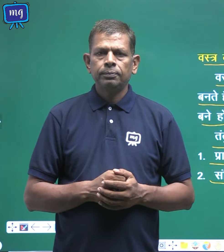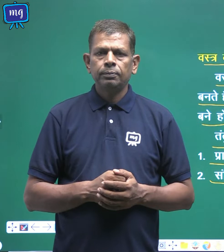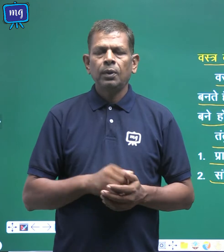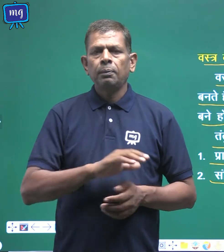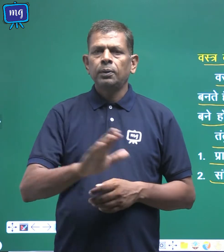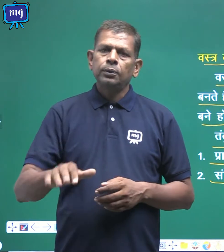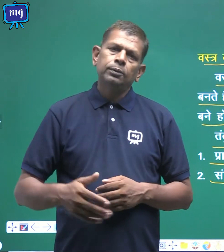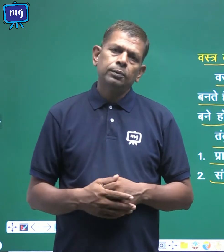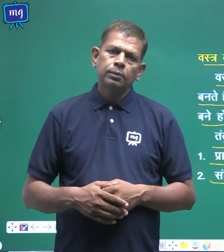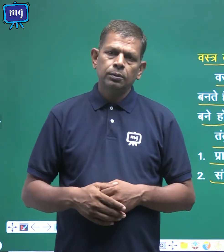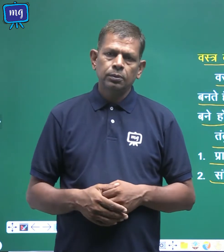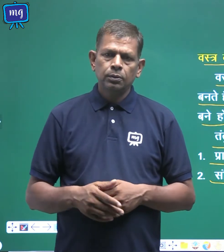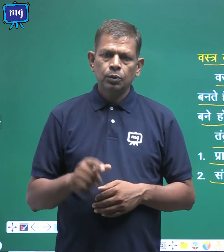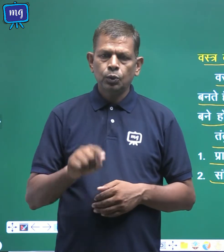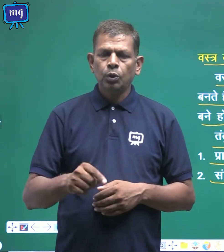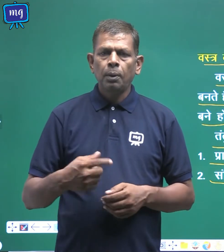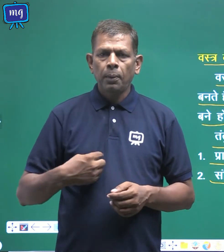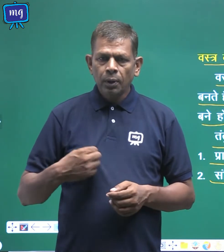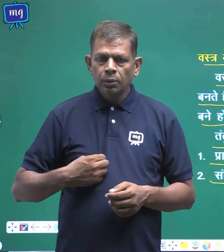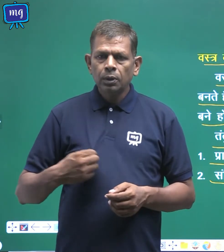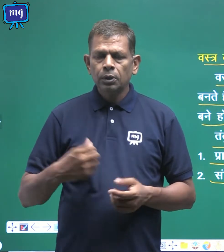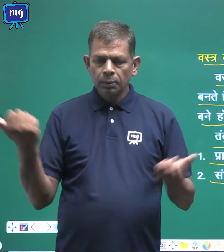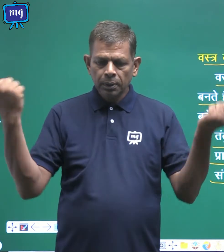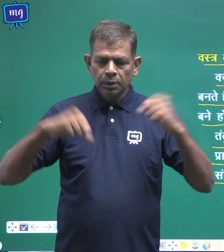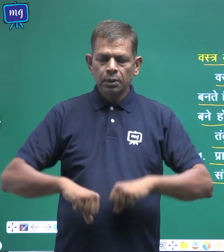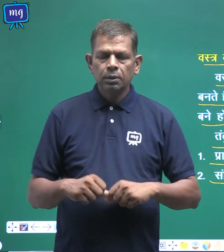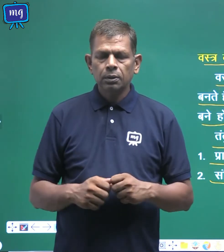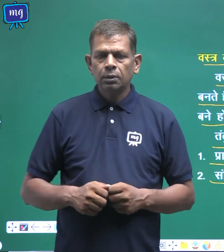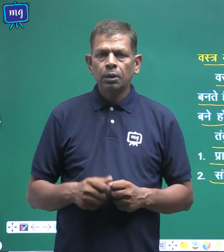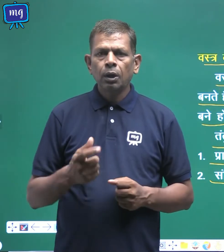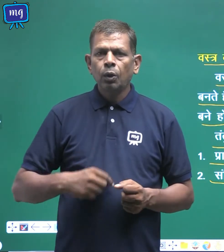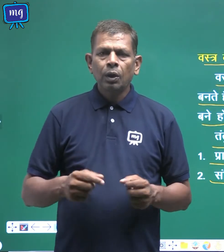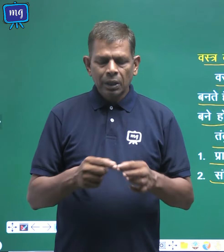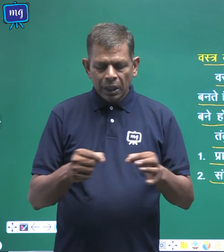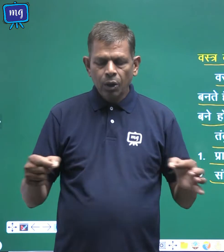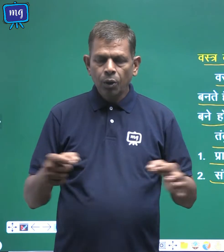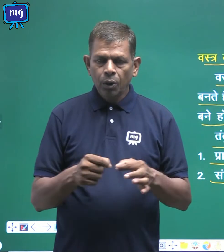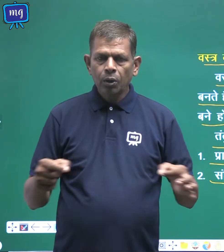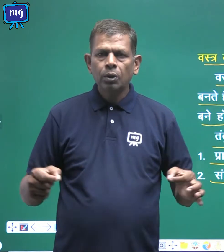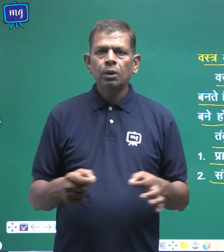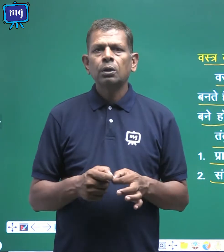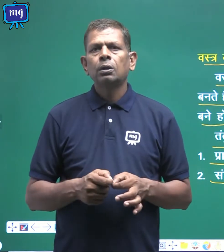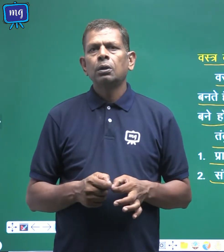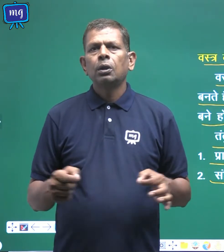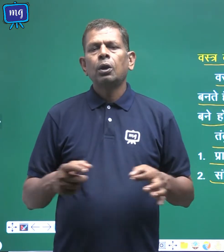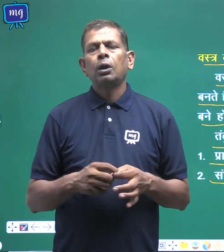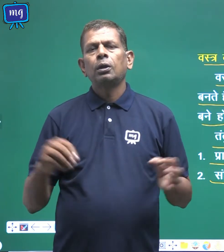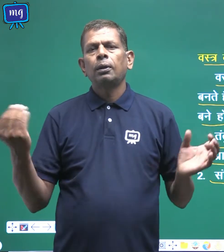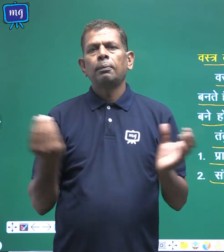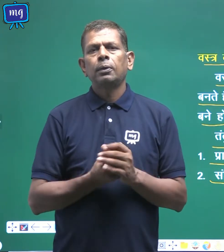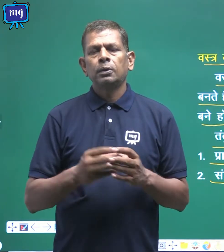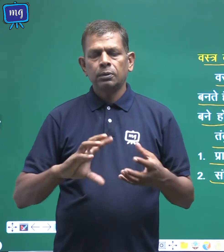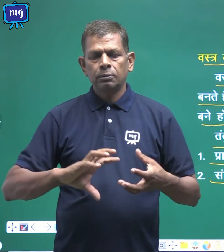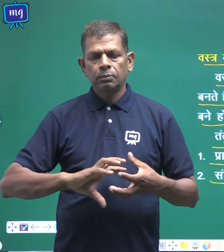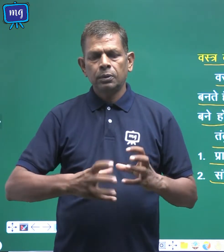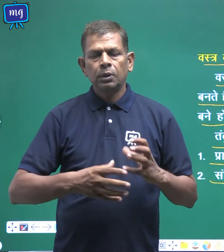बच्चों जो हम वस्त्र पहनते हैं वो तागो या धागो से मिलकर बनते